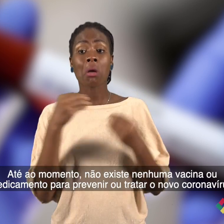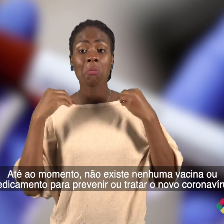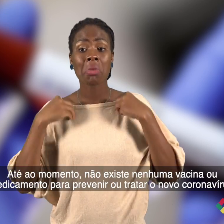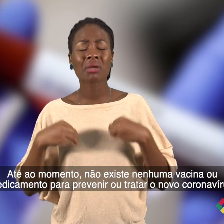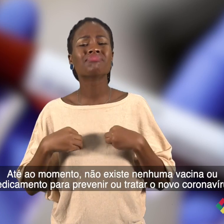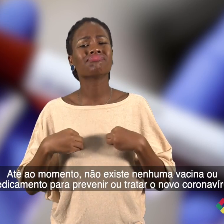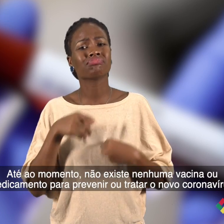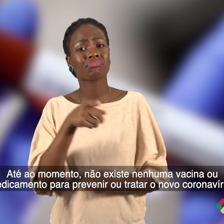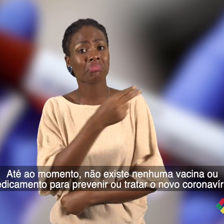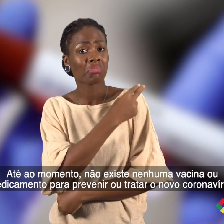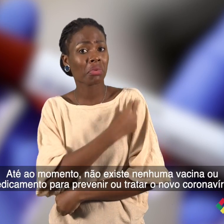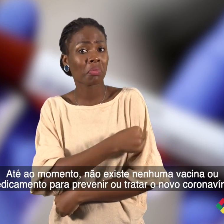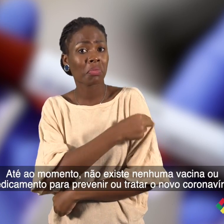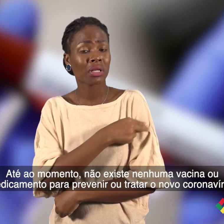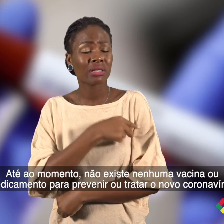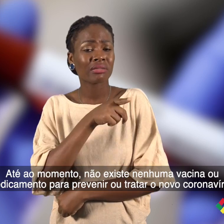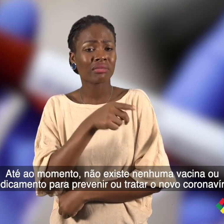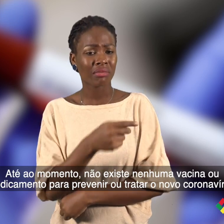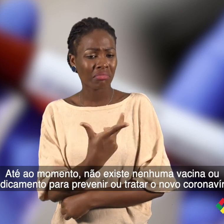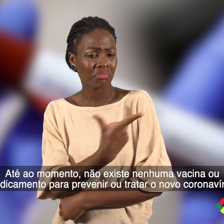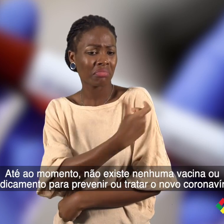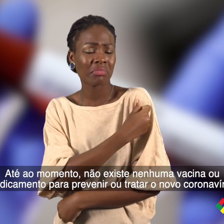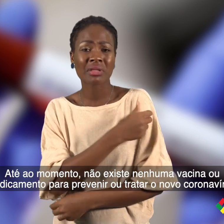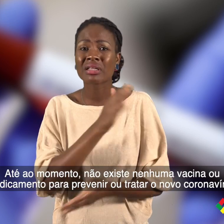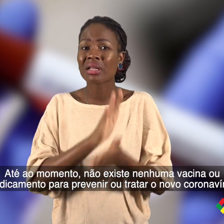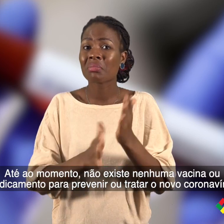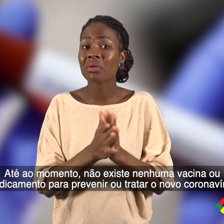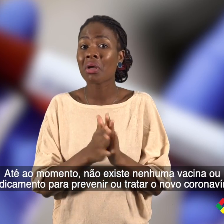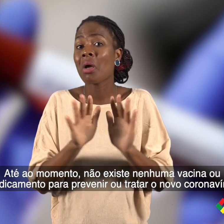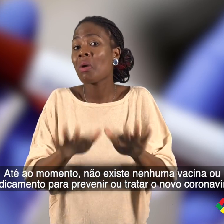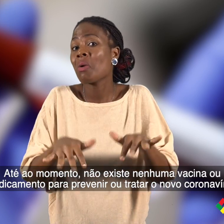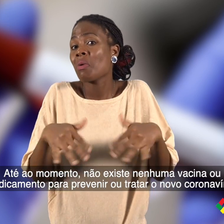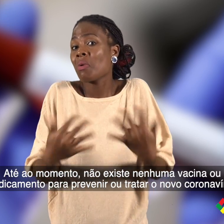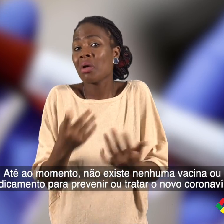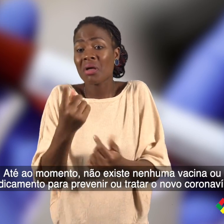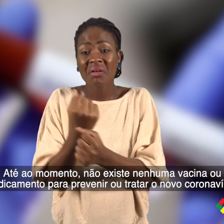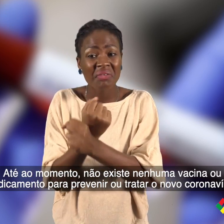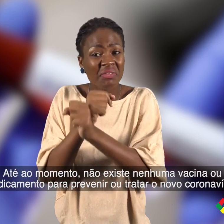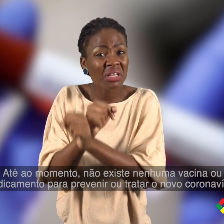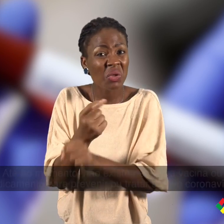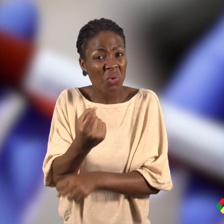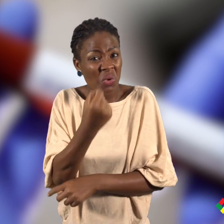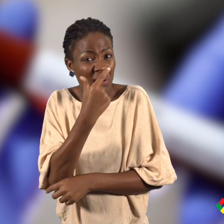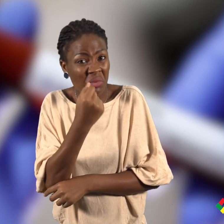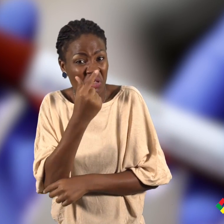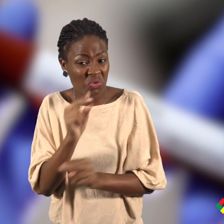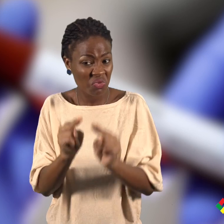não existe nenhuma vacina ou medicamento para prevenir ou tratar o novo coronavírus. No